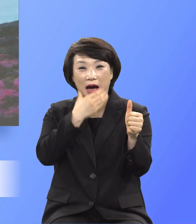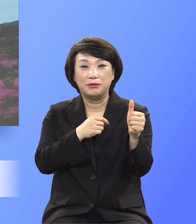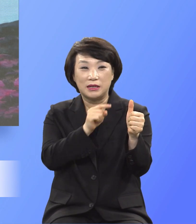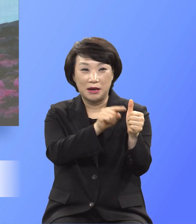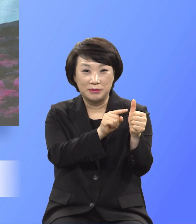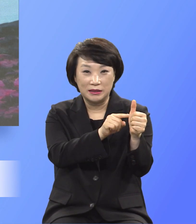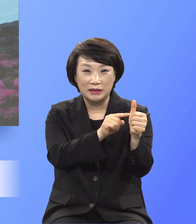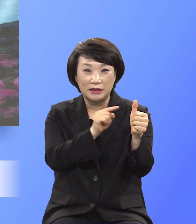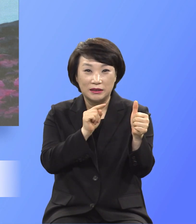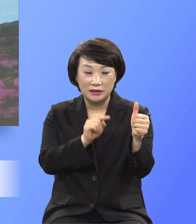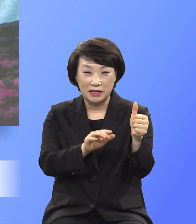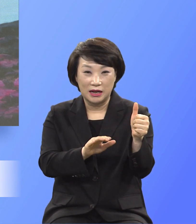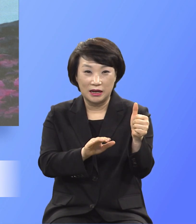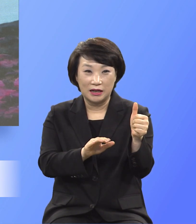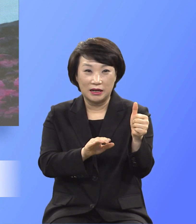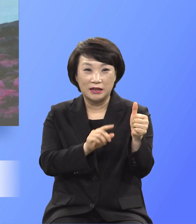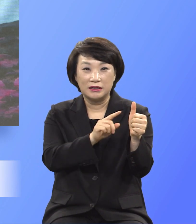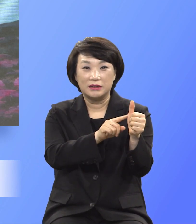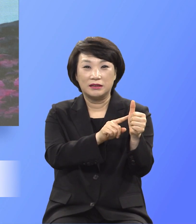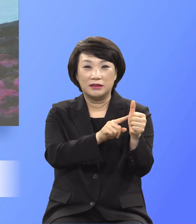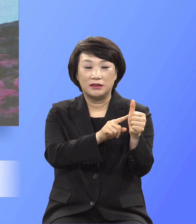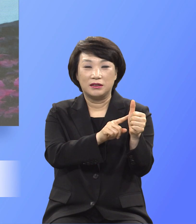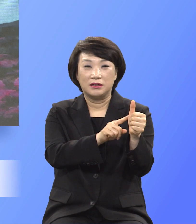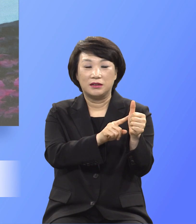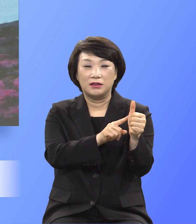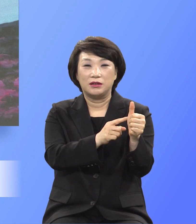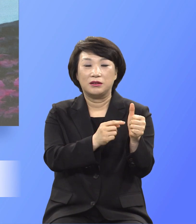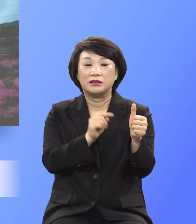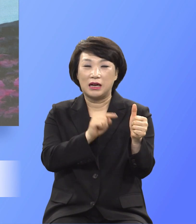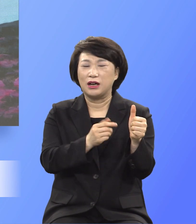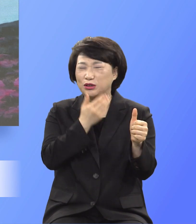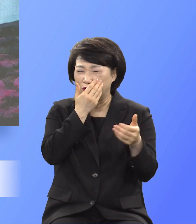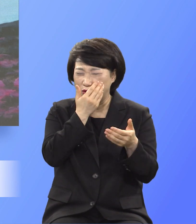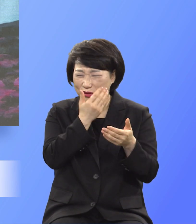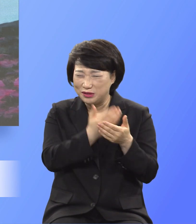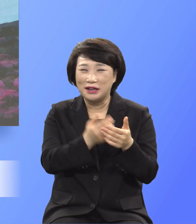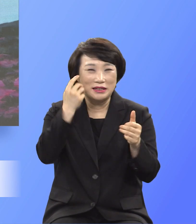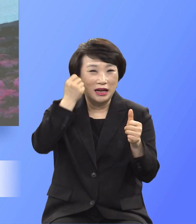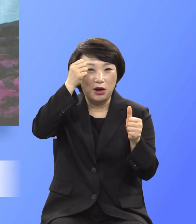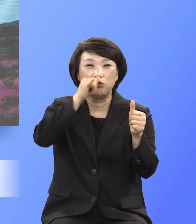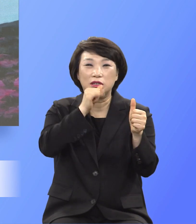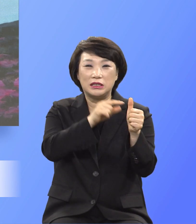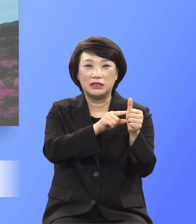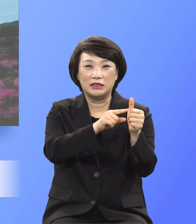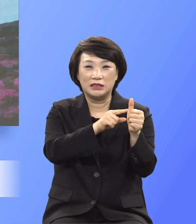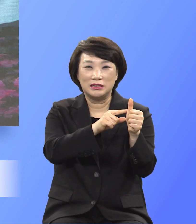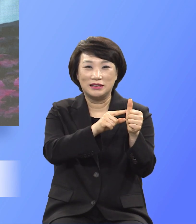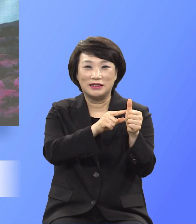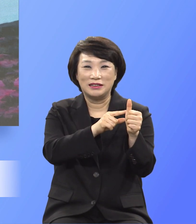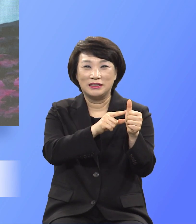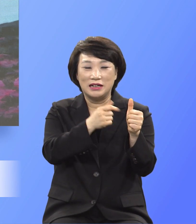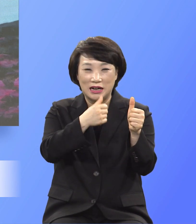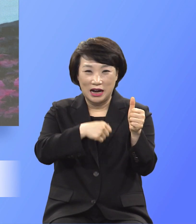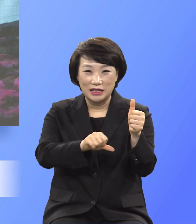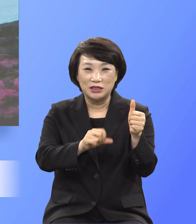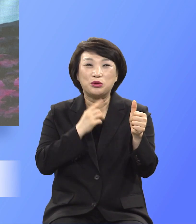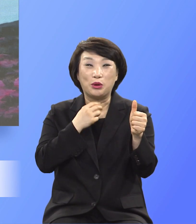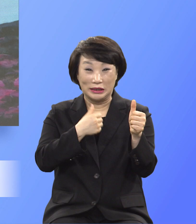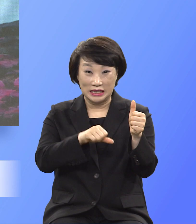자기 목숨보다 소중히 여기던 독자 이삭을